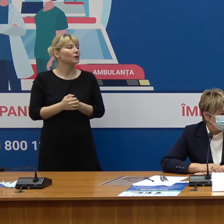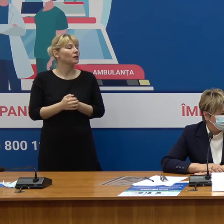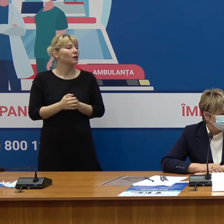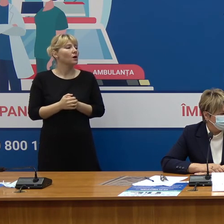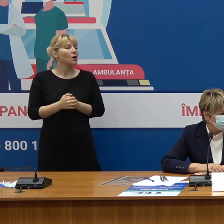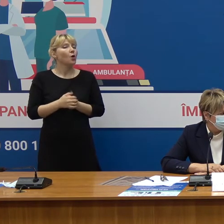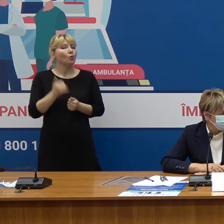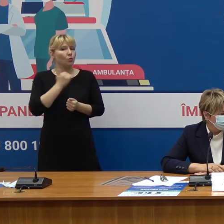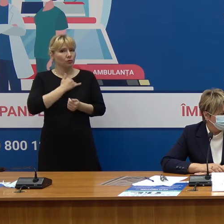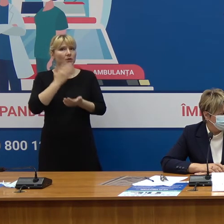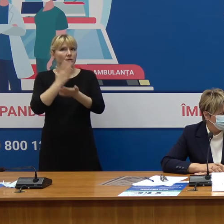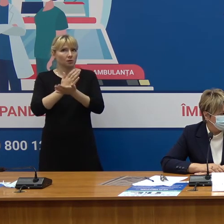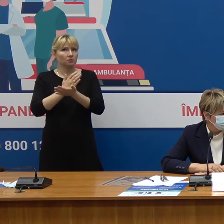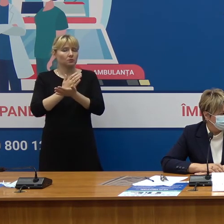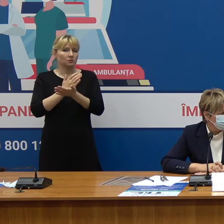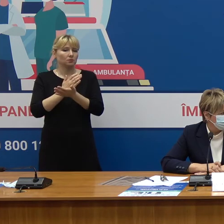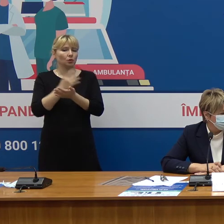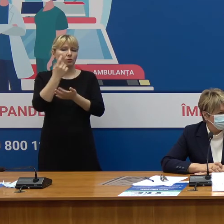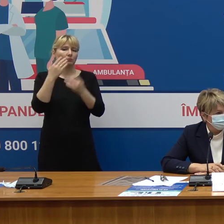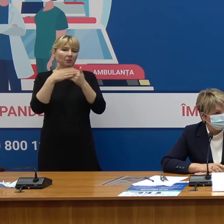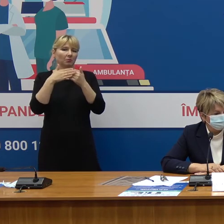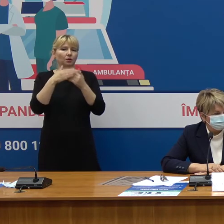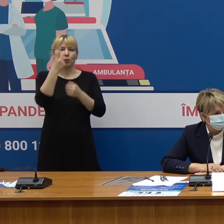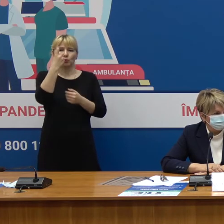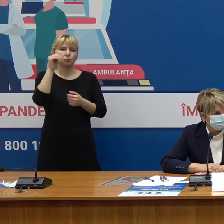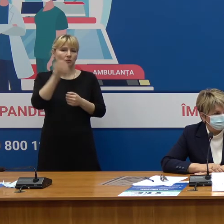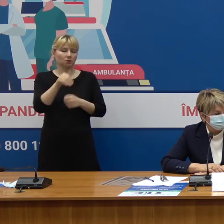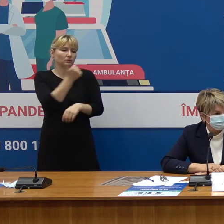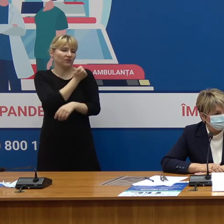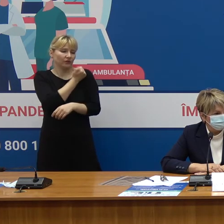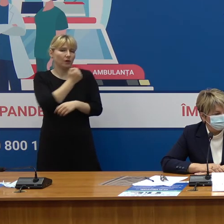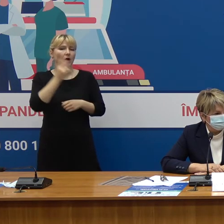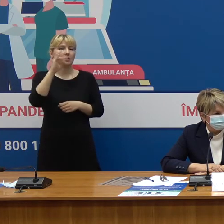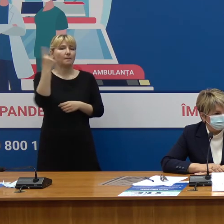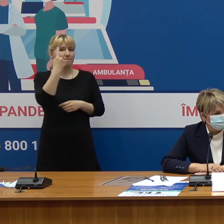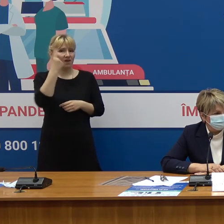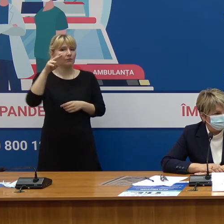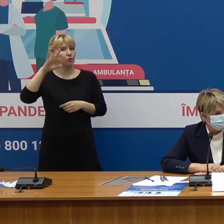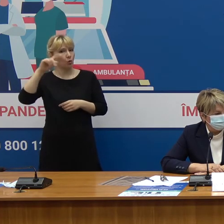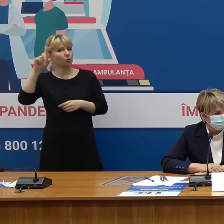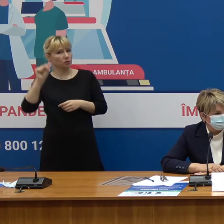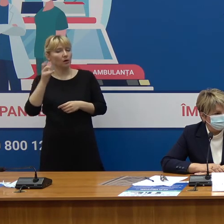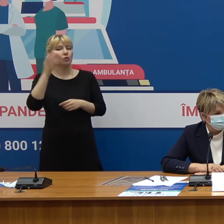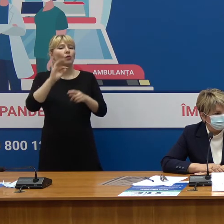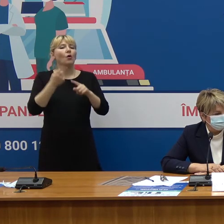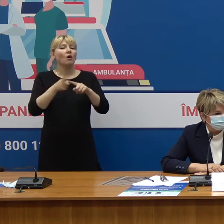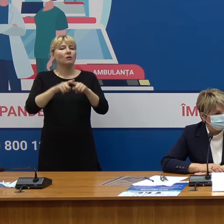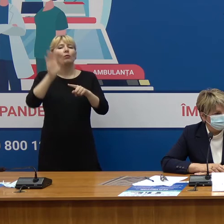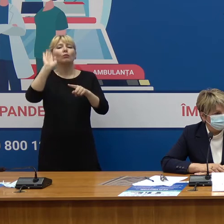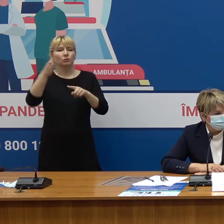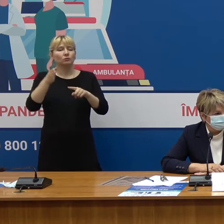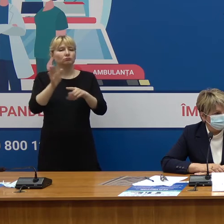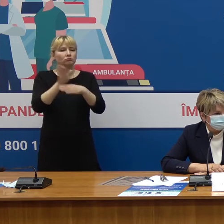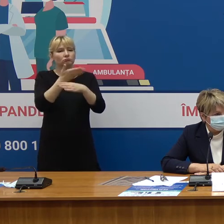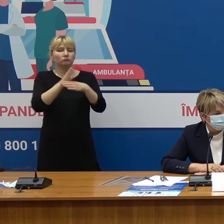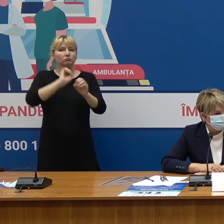Deci avem în jur de 100.000 de doze disponibile pentru doza 1 Dar astfel de doze pot fi direcționate din